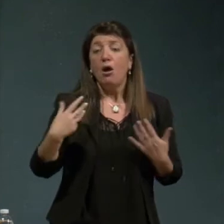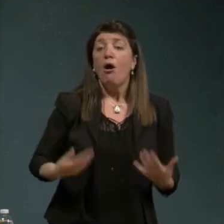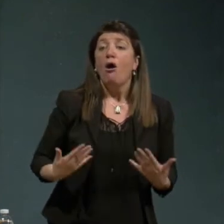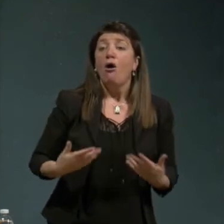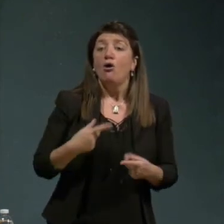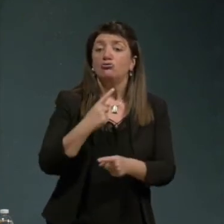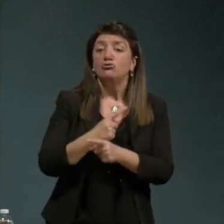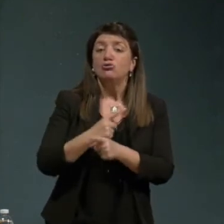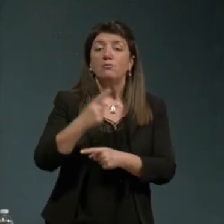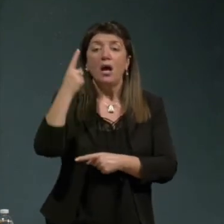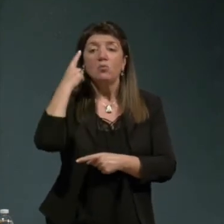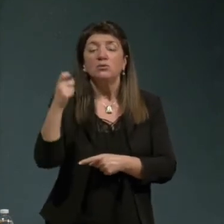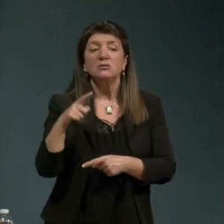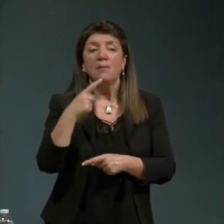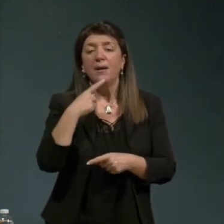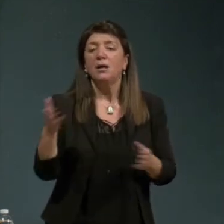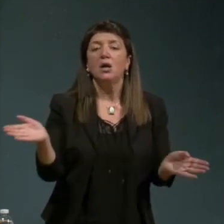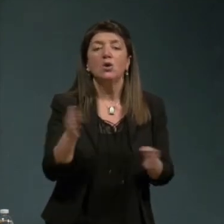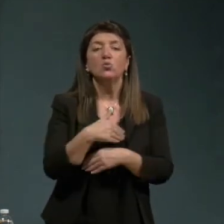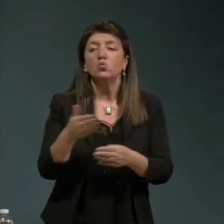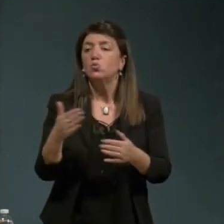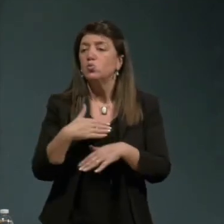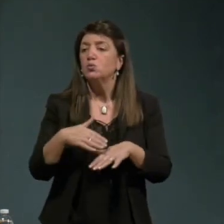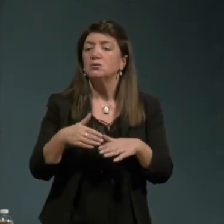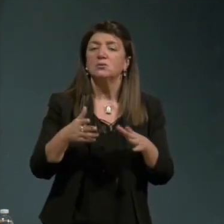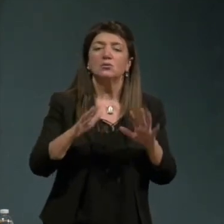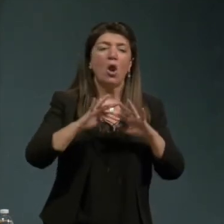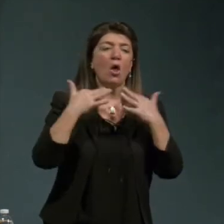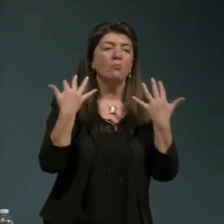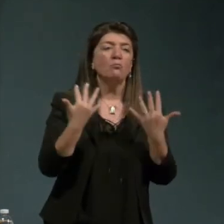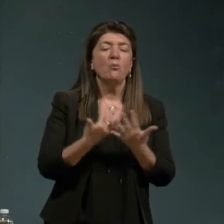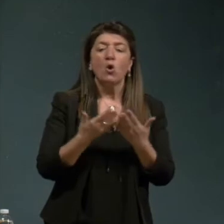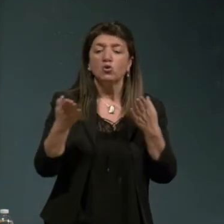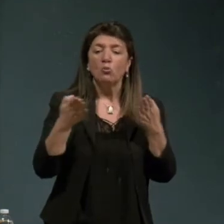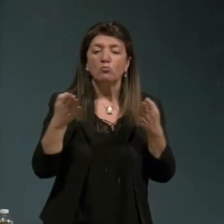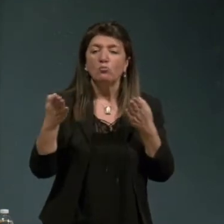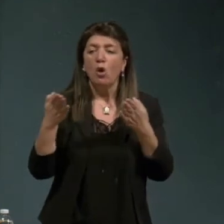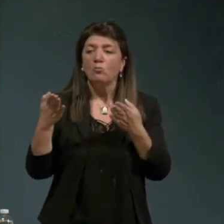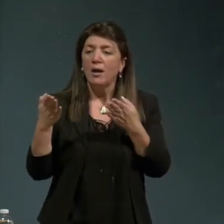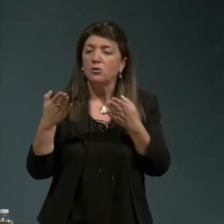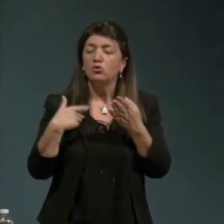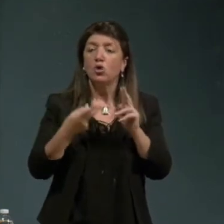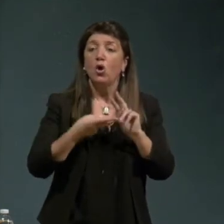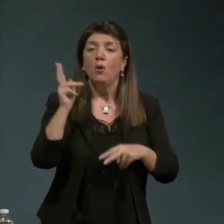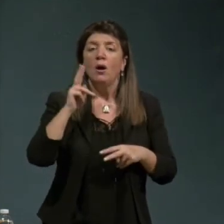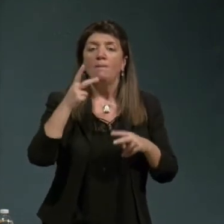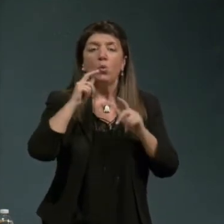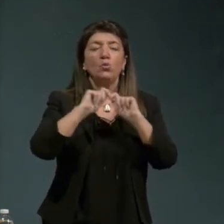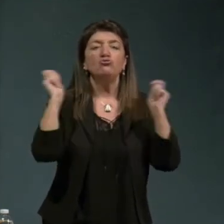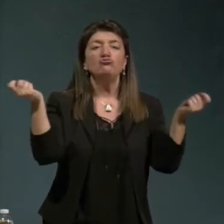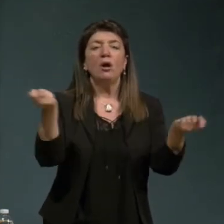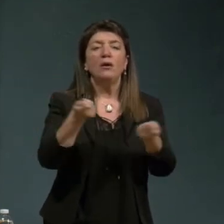sapere che in tutte le parti del mondo sono momenti di una cosa più generale di questa